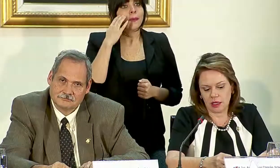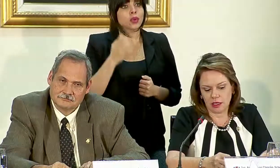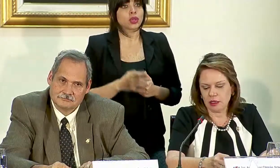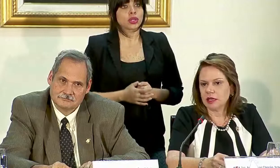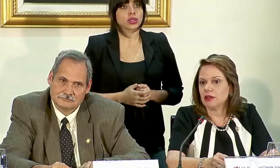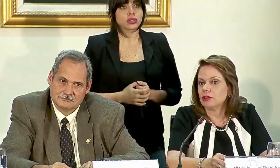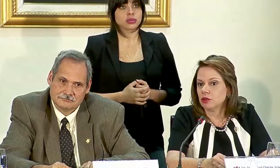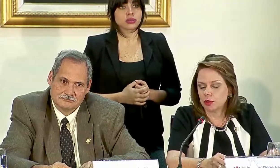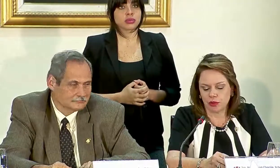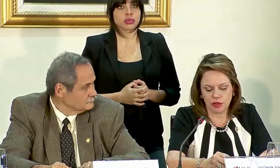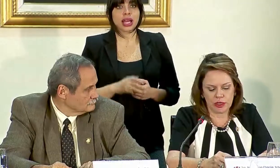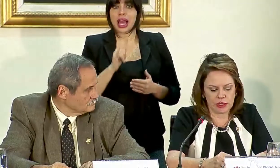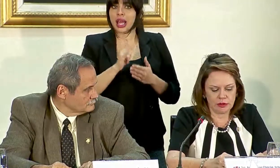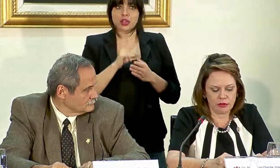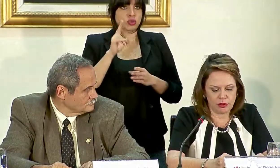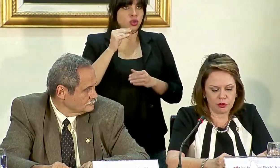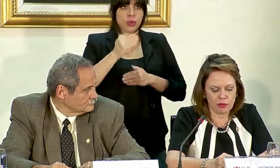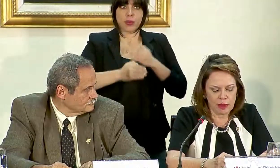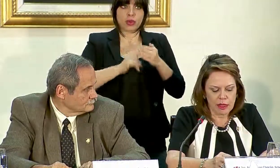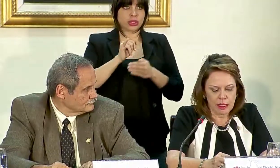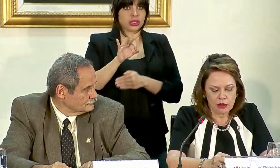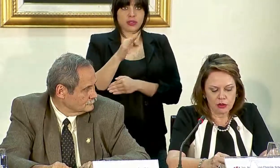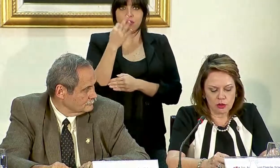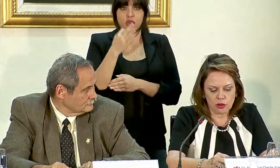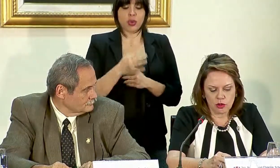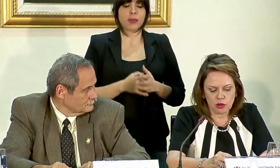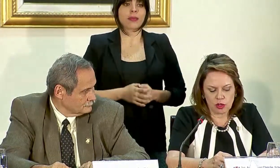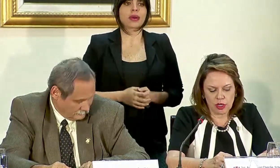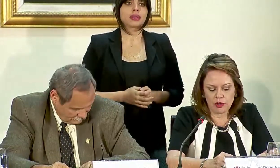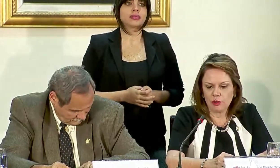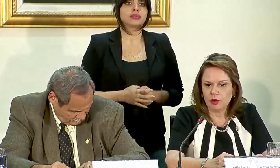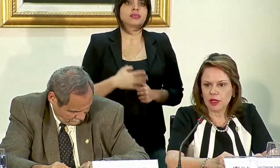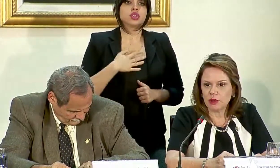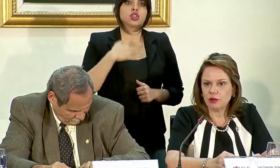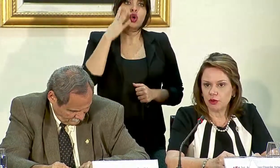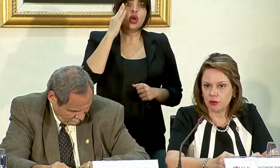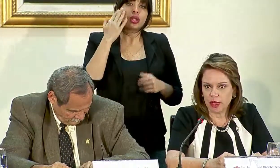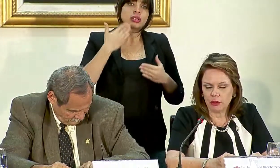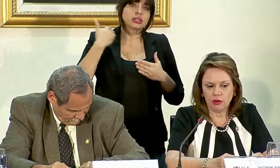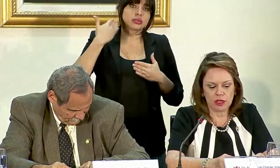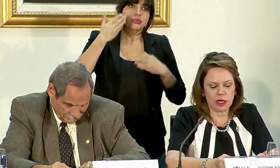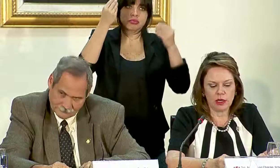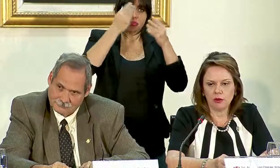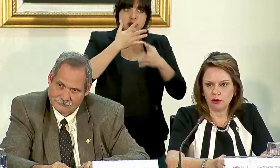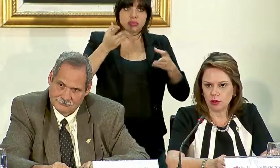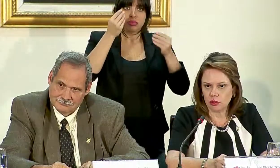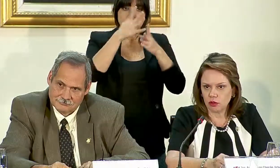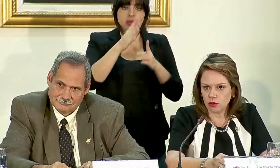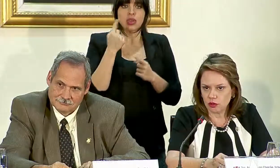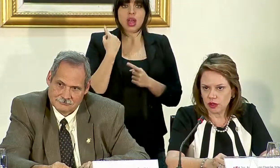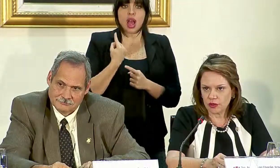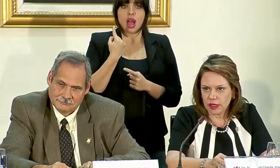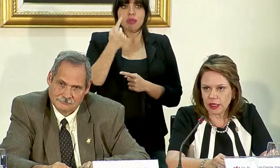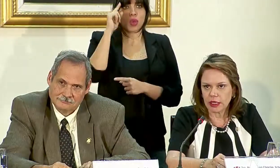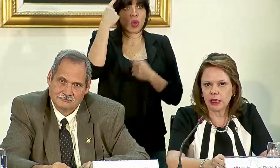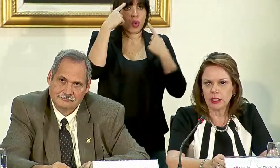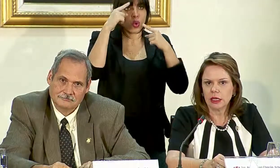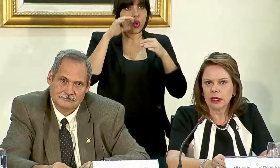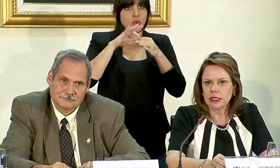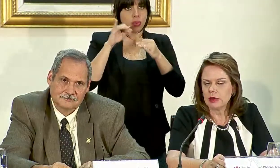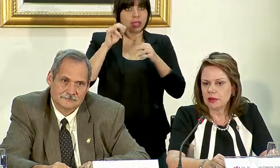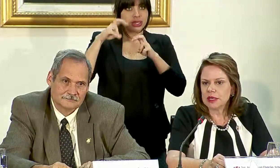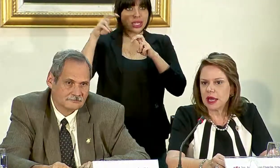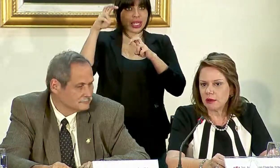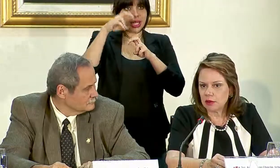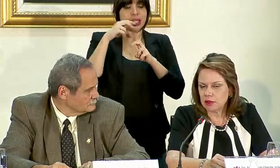eso no procede de esa forma. Yo creo que hemos venido informando de cada uno de los logros de esta gira.